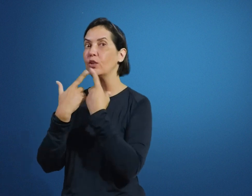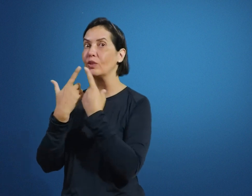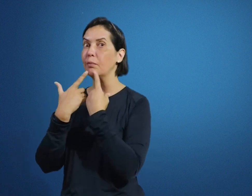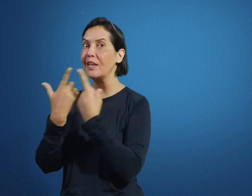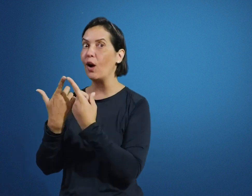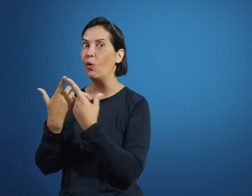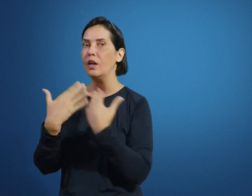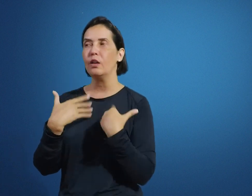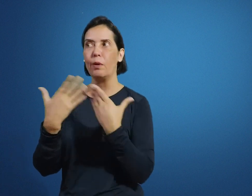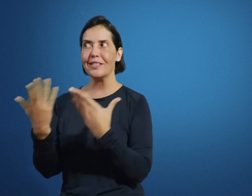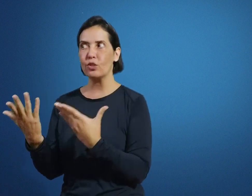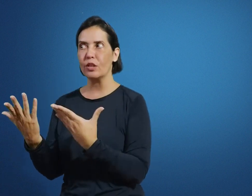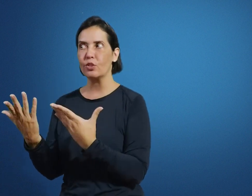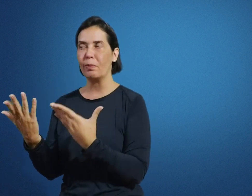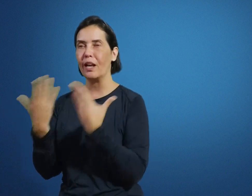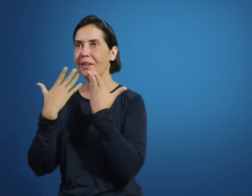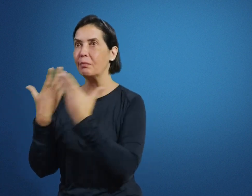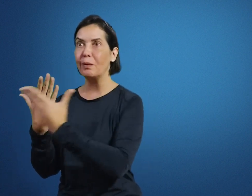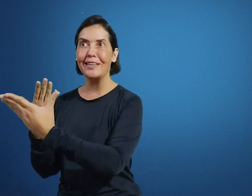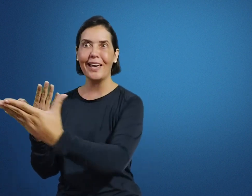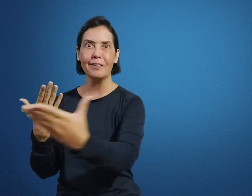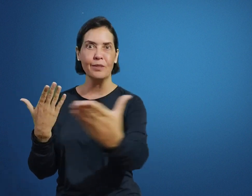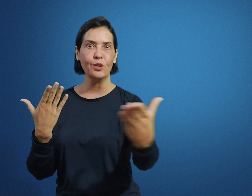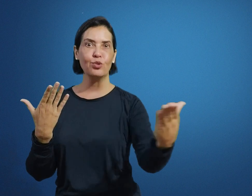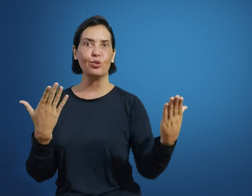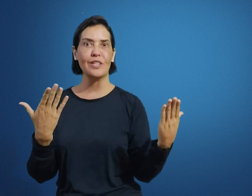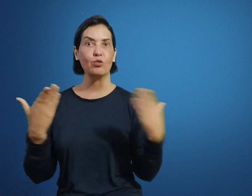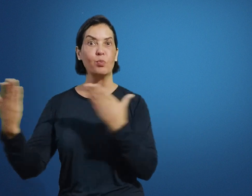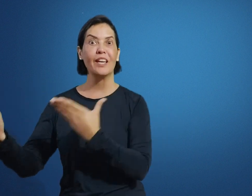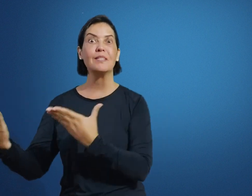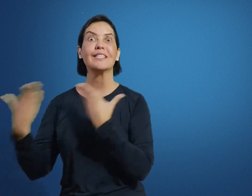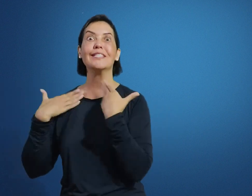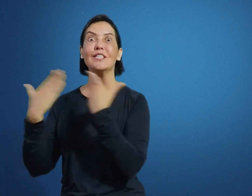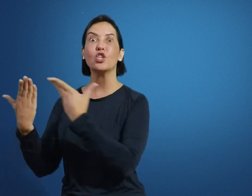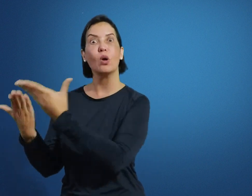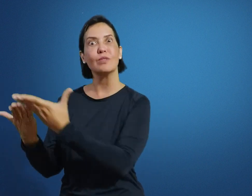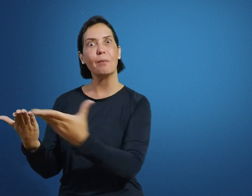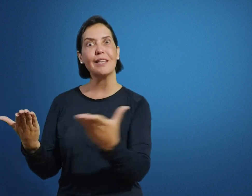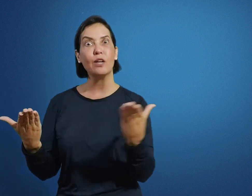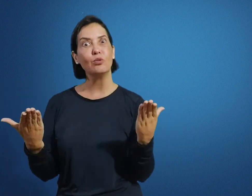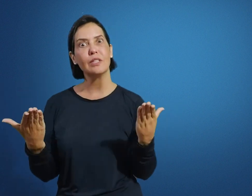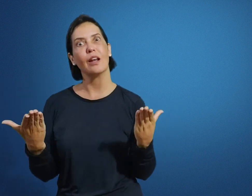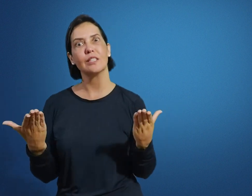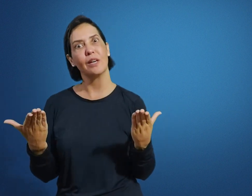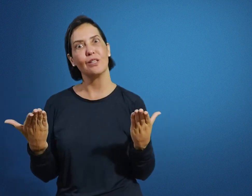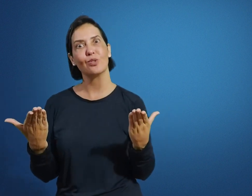leitura labial. Eu não posso dar as costas só para ele, mas também para ninguém dos outros alunos, porque ele precisa se sentir como os demais alunos em relação a isso.